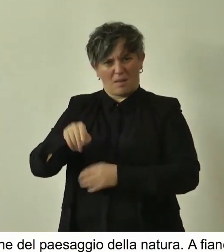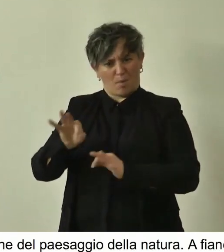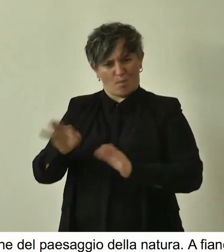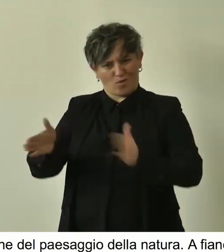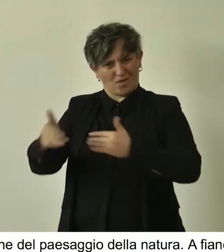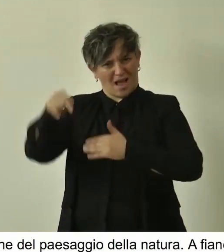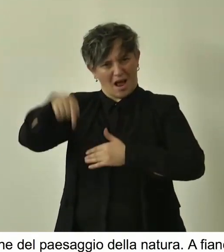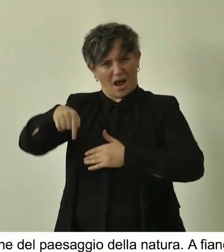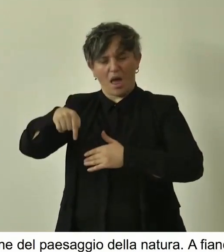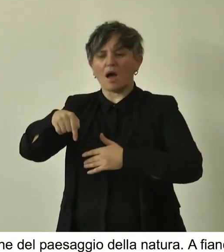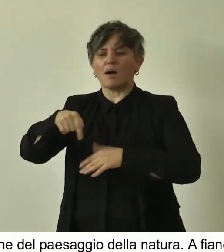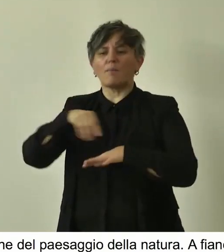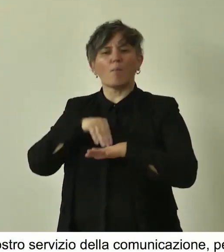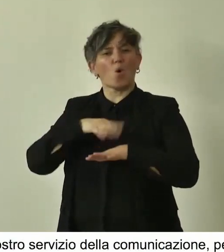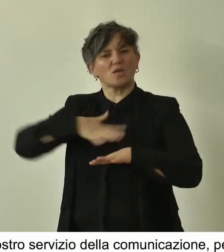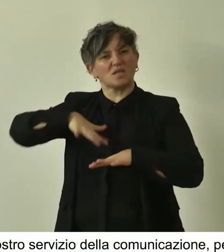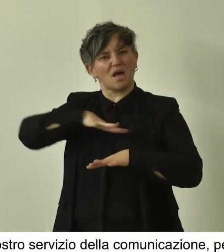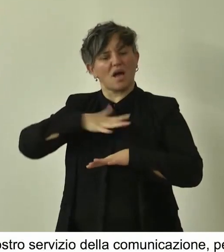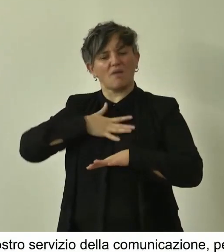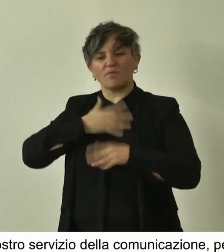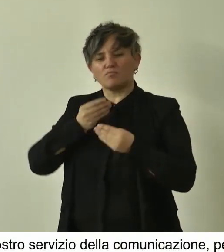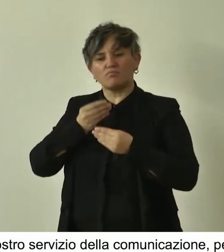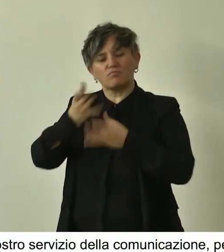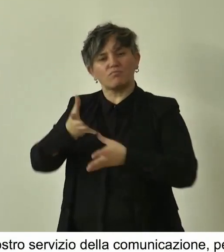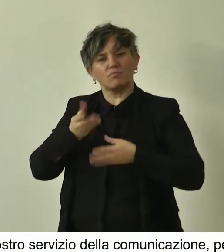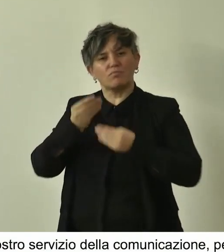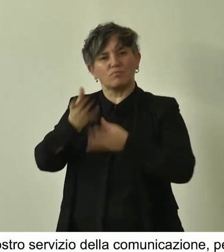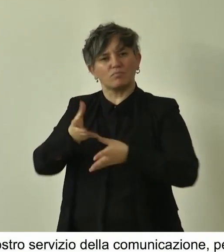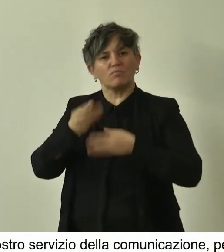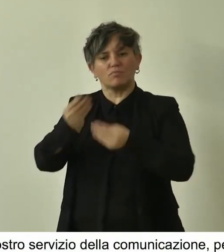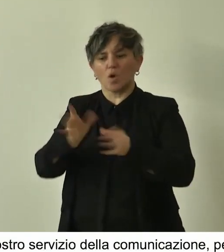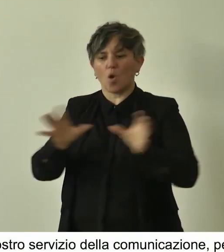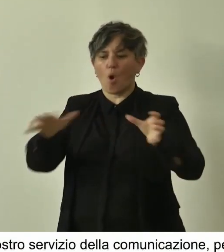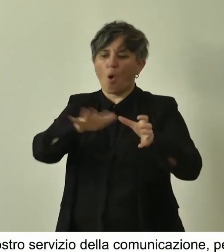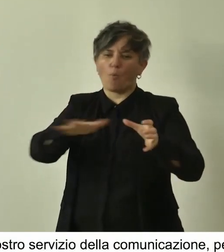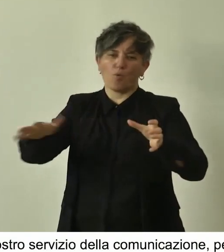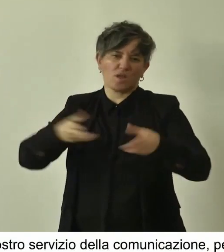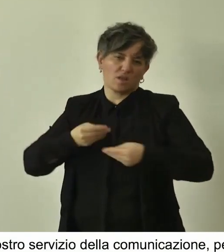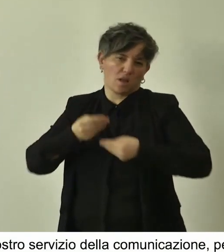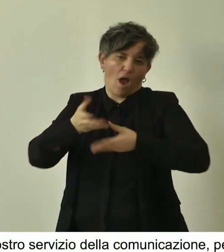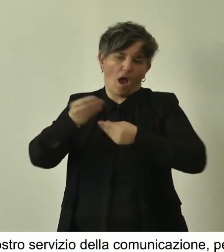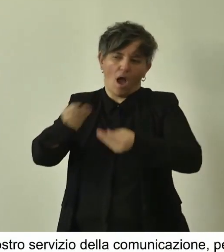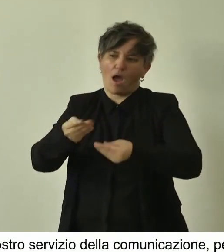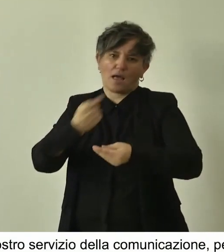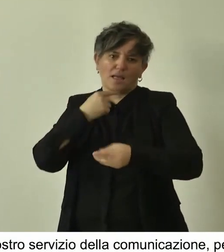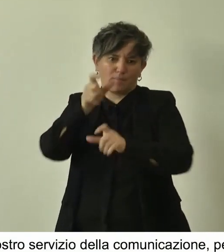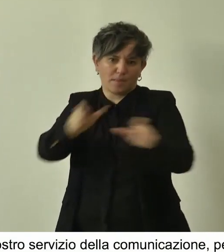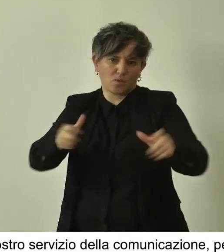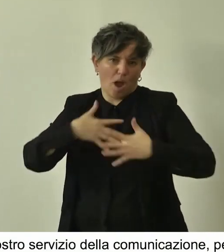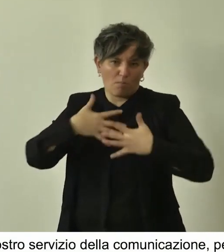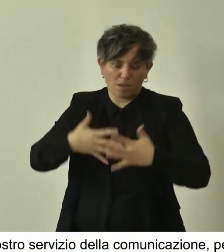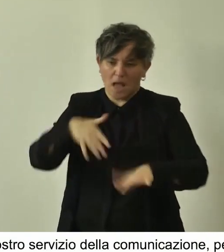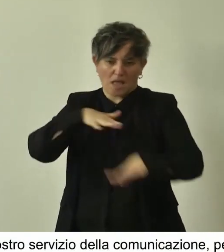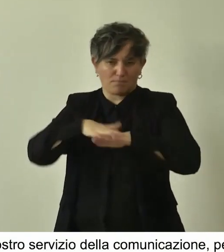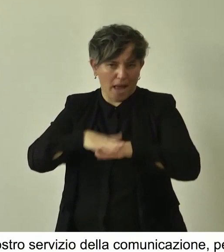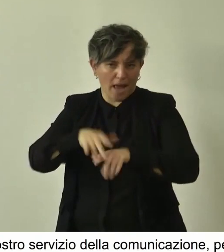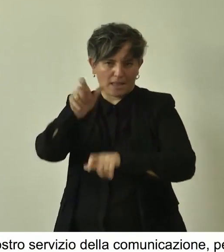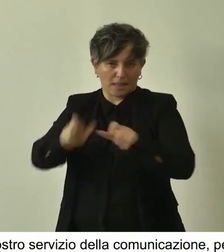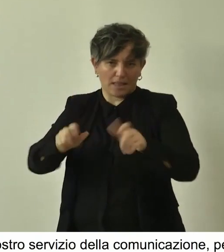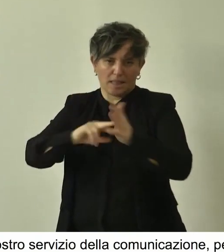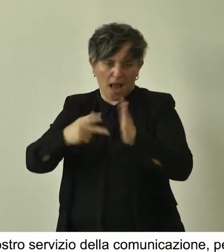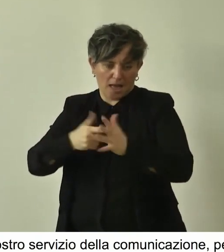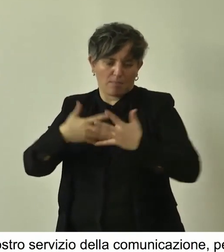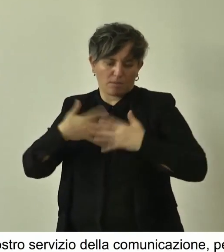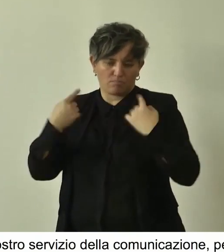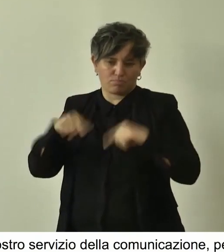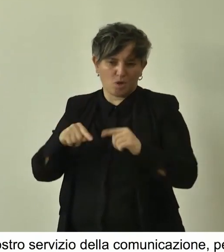propone e restituisce alla comunità degli appassionati, degli esperti, dei tecnici, dei